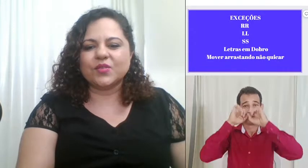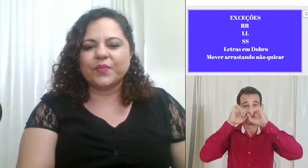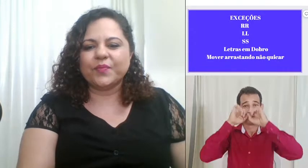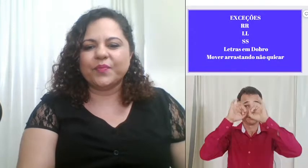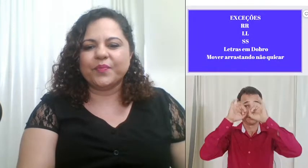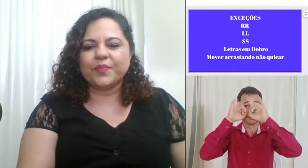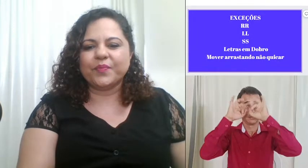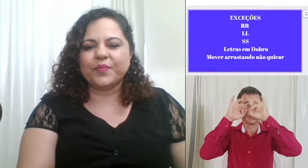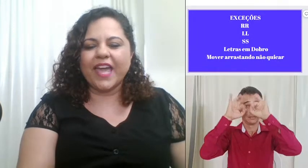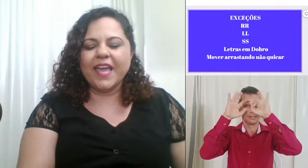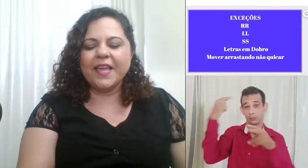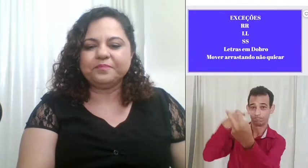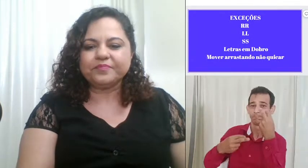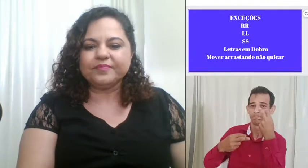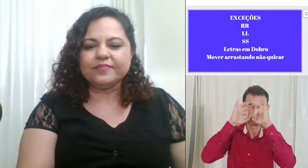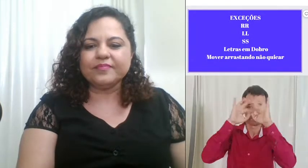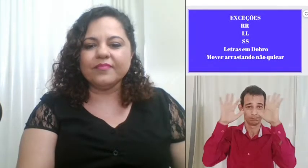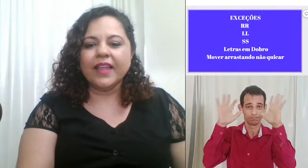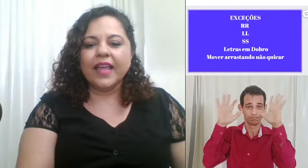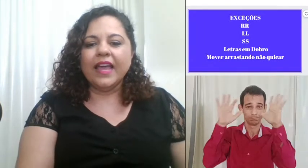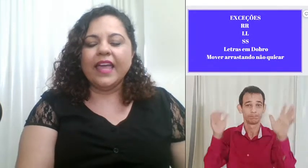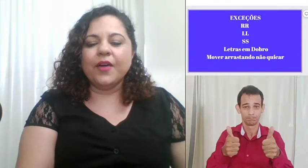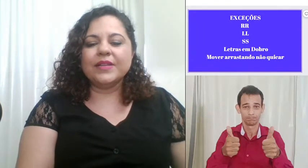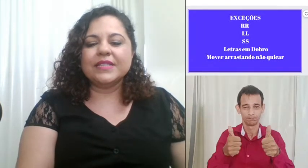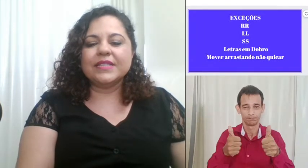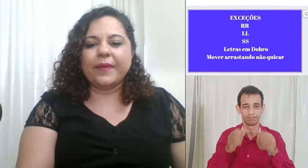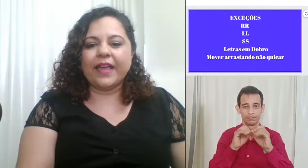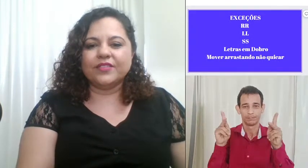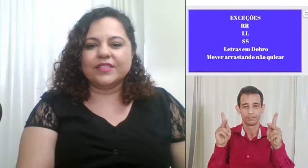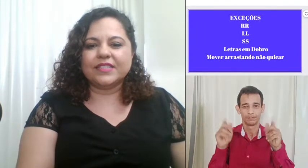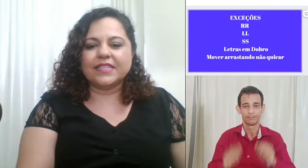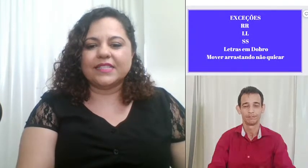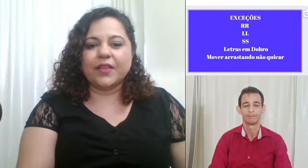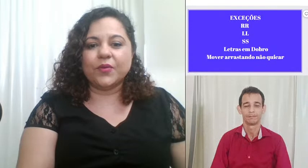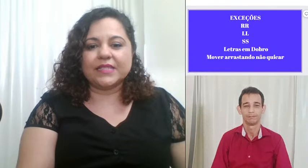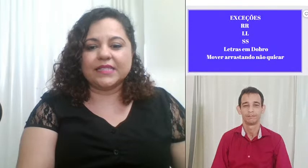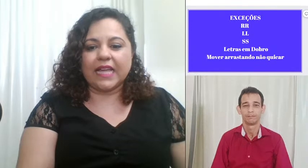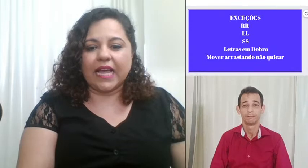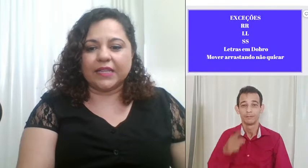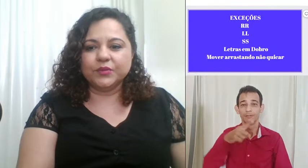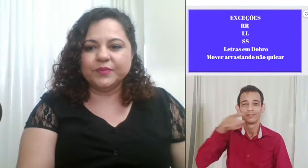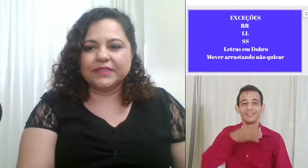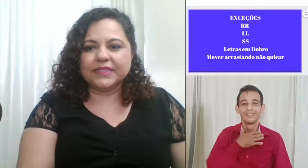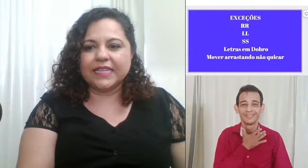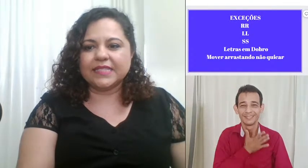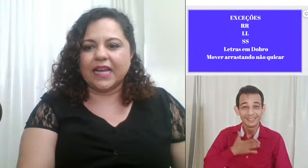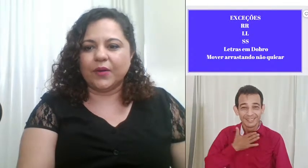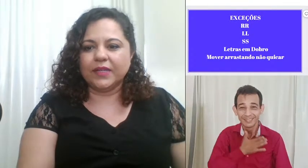ok eu espero que vocês tenham gostado dessa aula